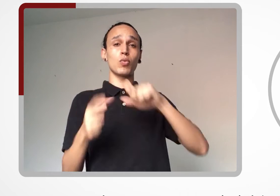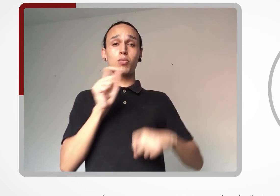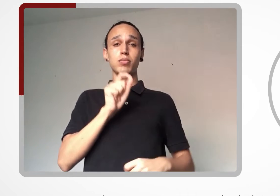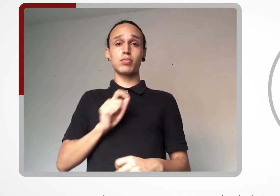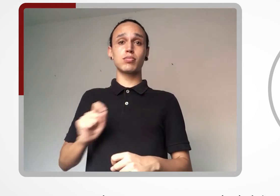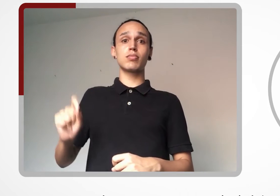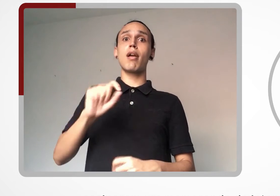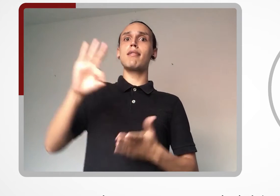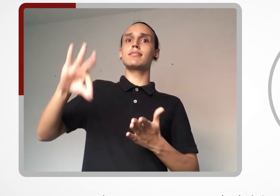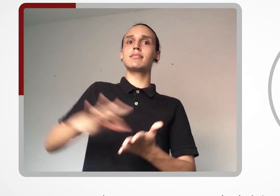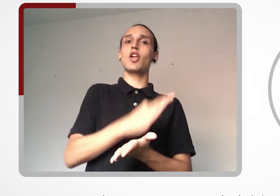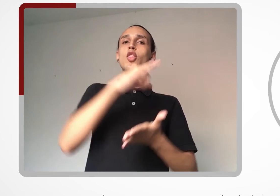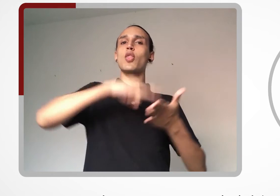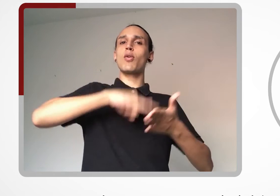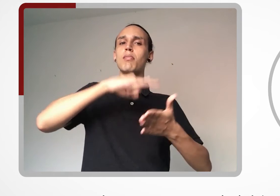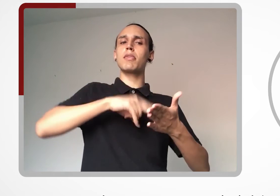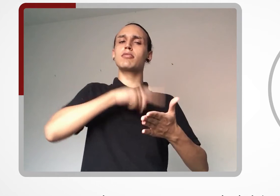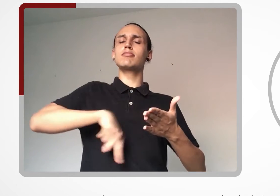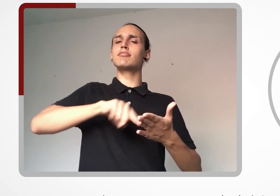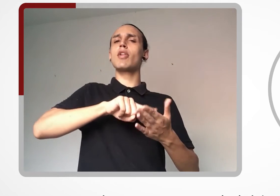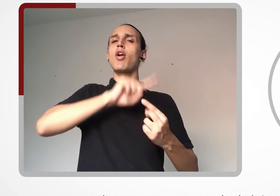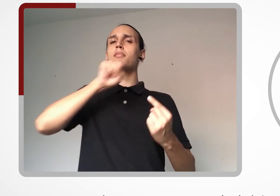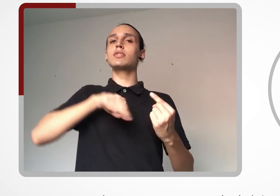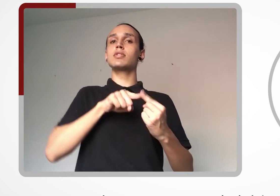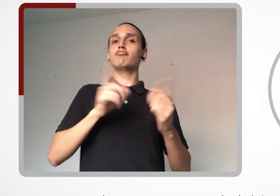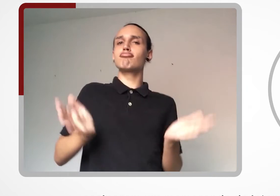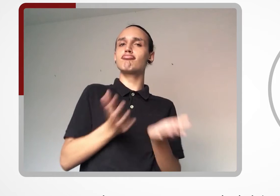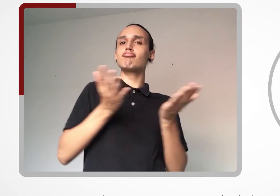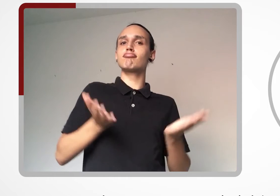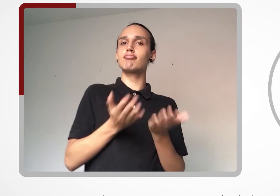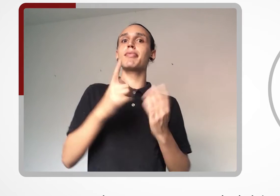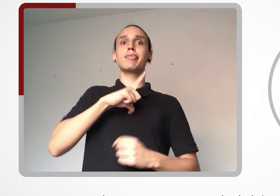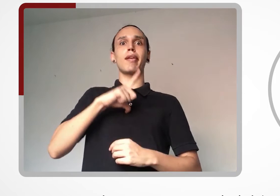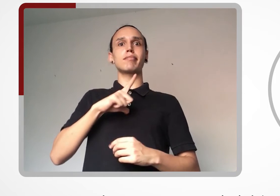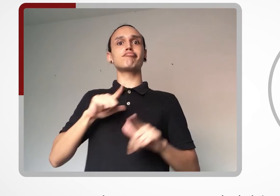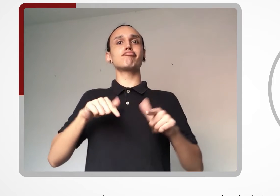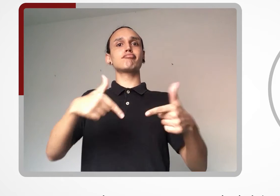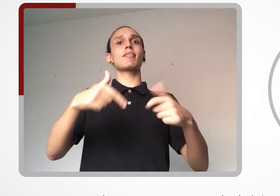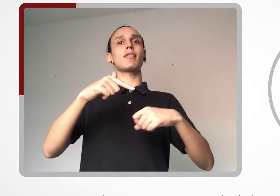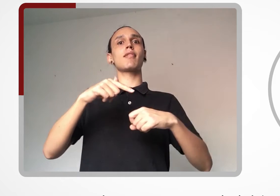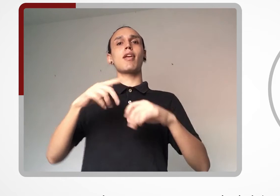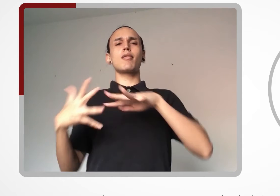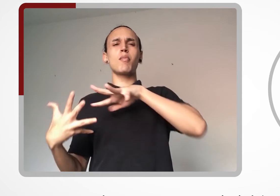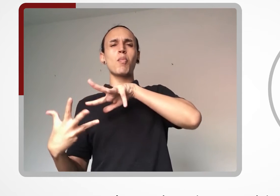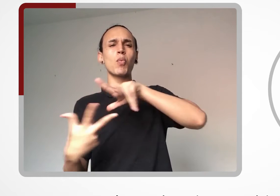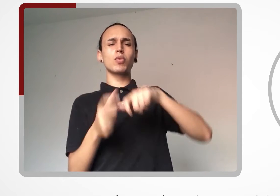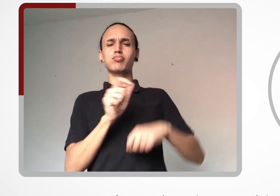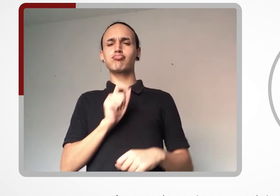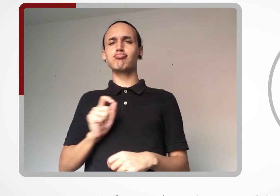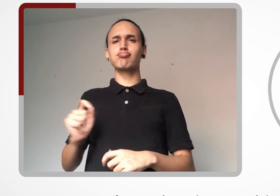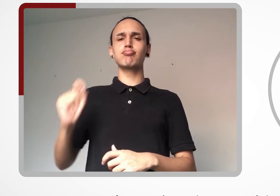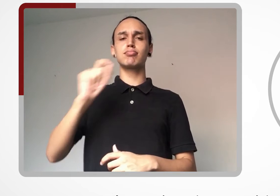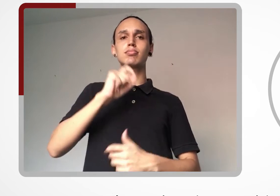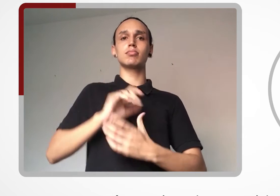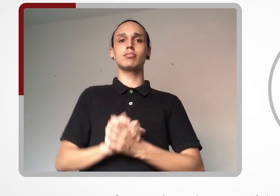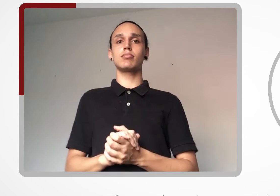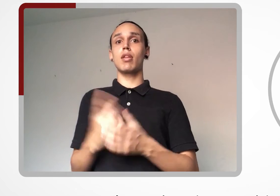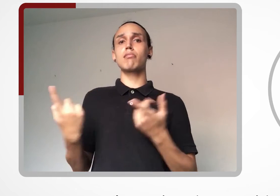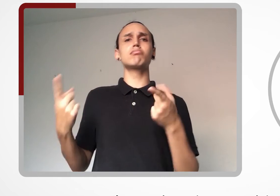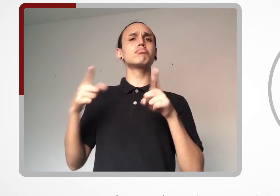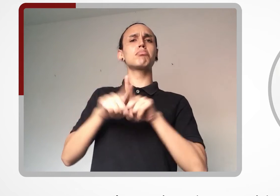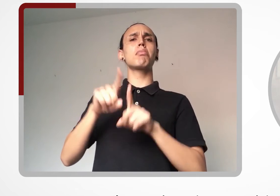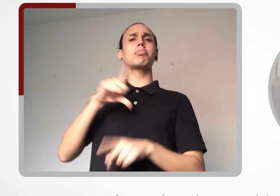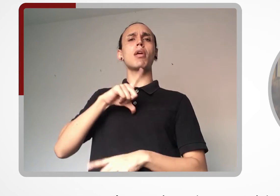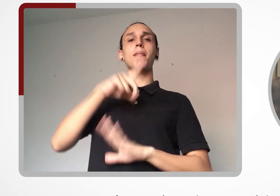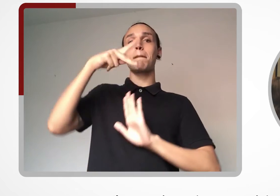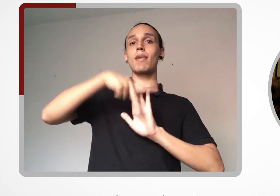Intenções para fomentar iniciativas em ciência translacional. A parceria conta